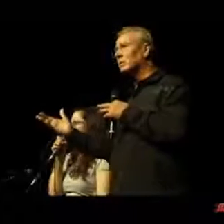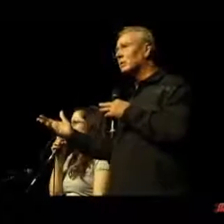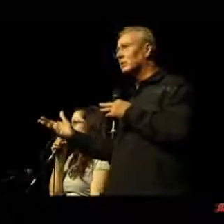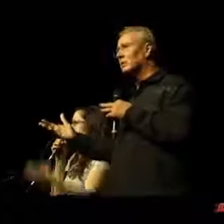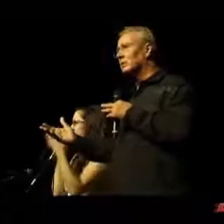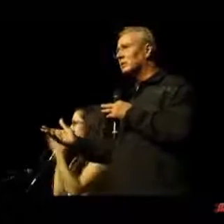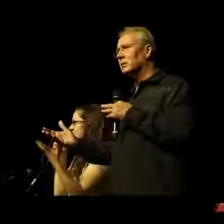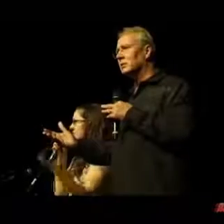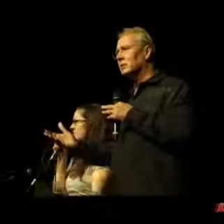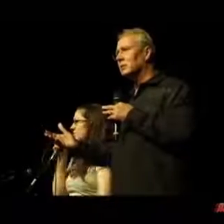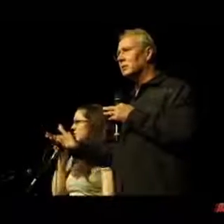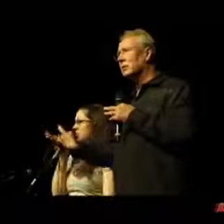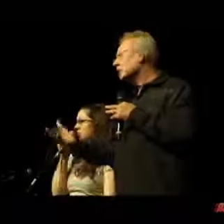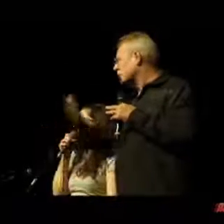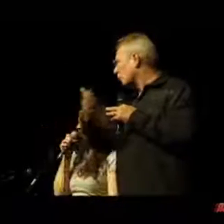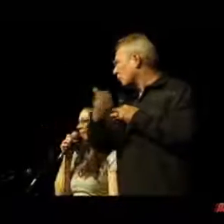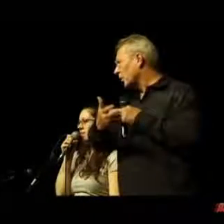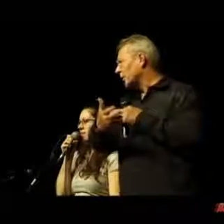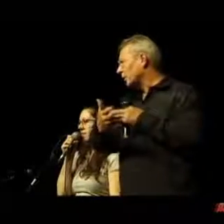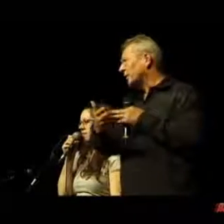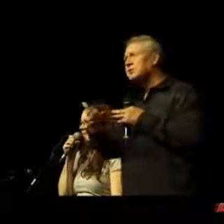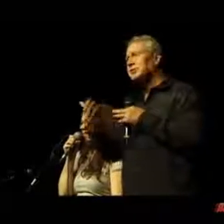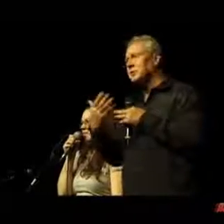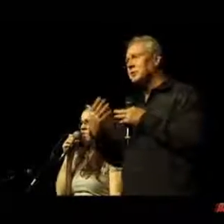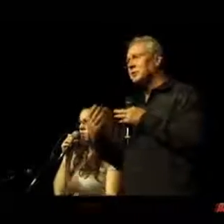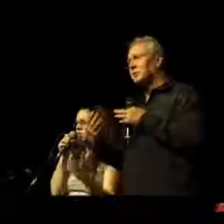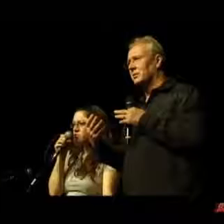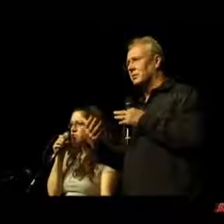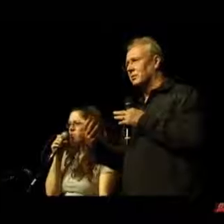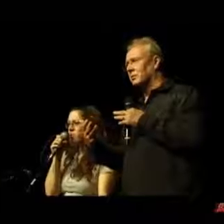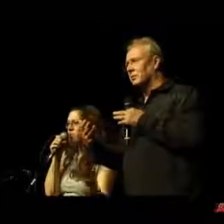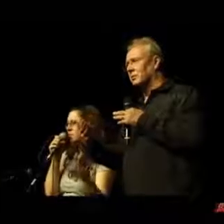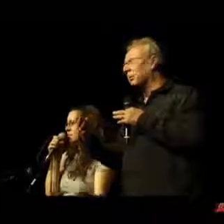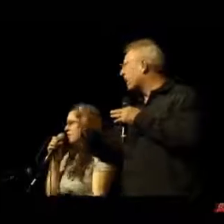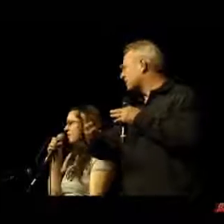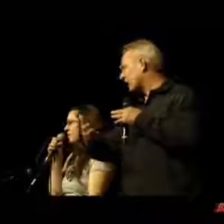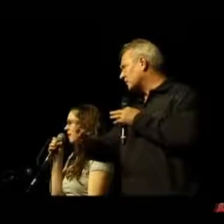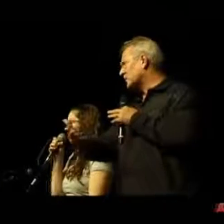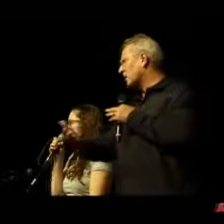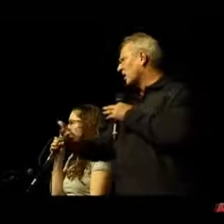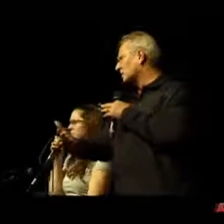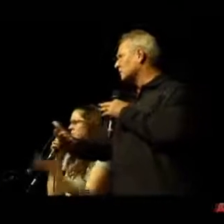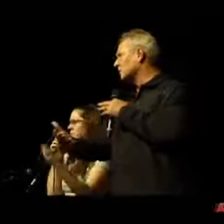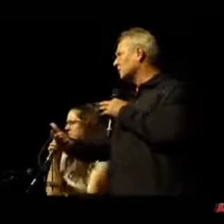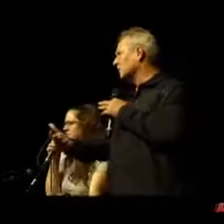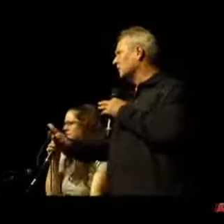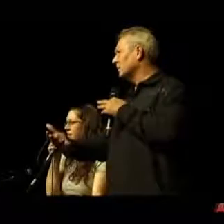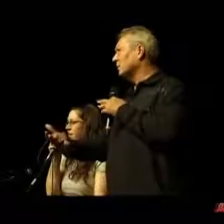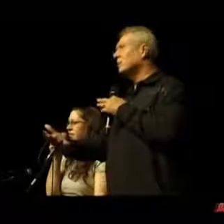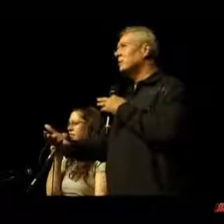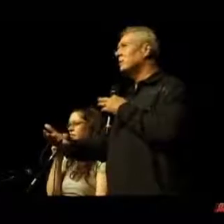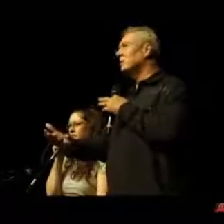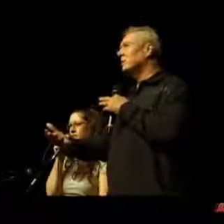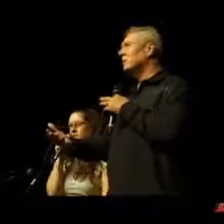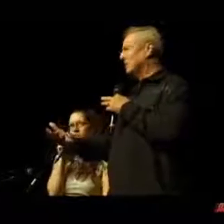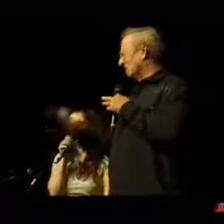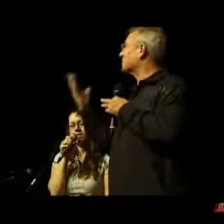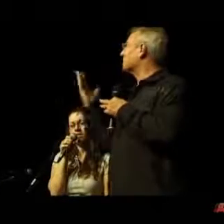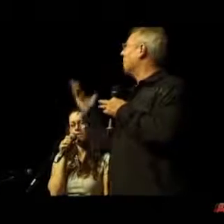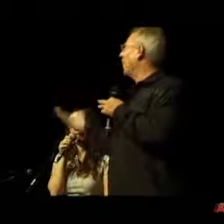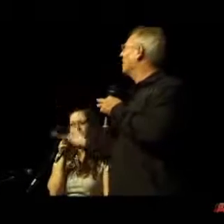fragte ich mich wieder, wer ist denn diese Stimme? Der sprach schon zu mir, als ich am Strand lag, beim Taxifahrer.